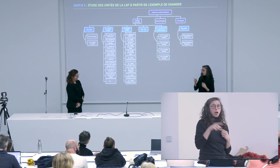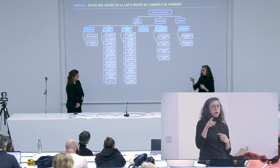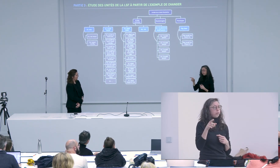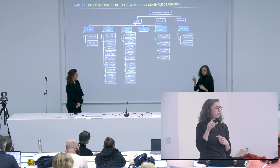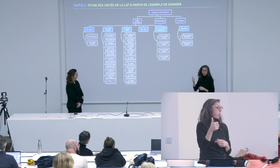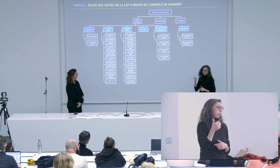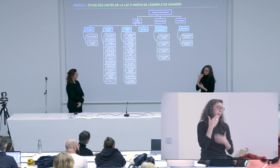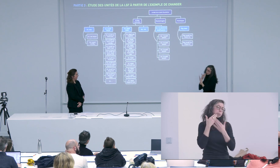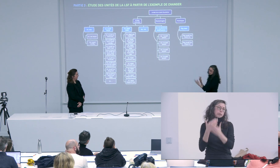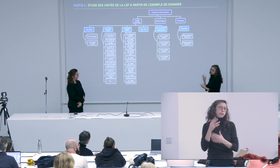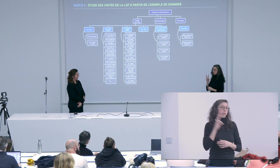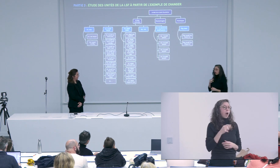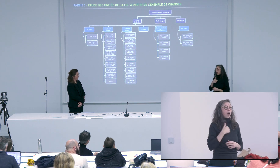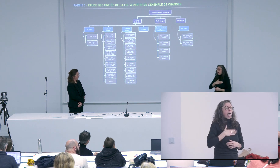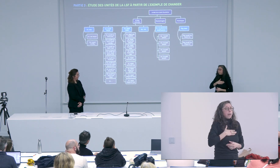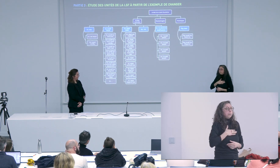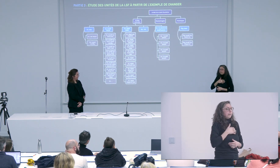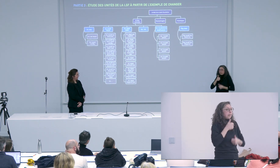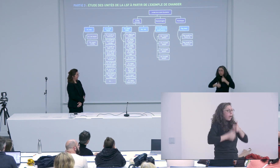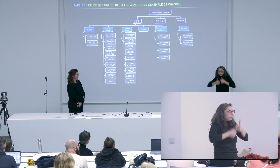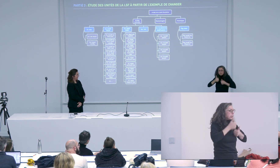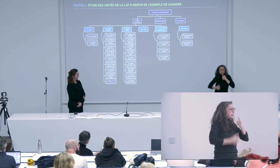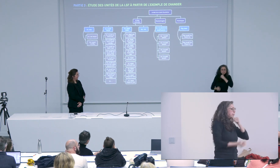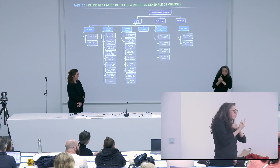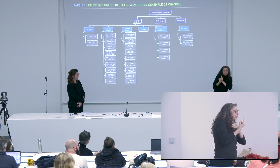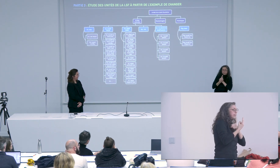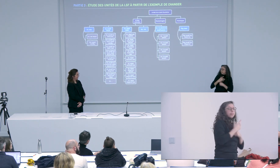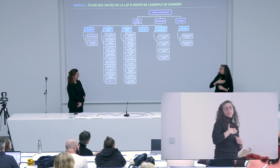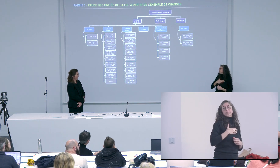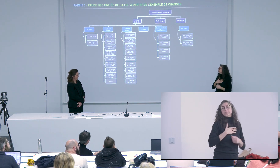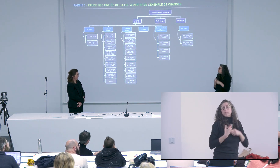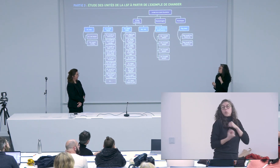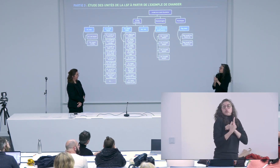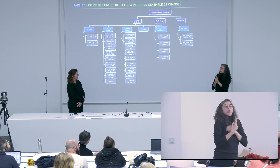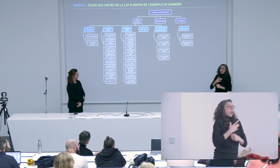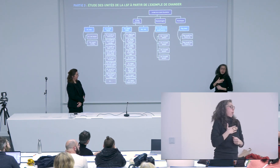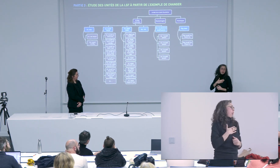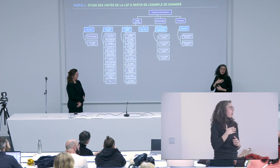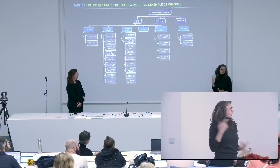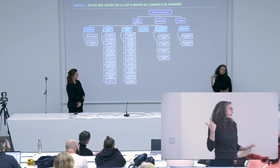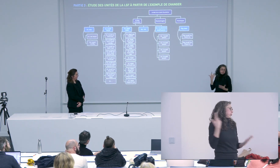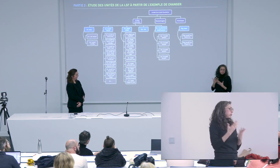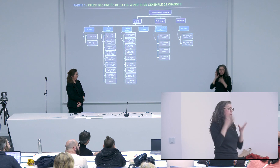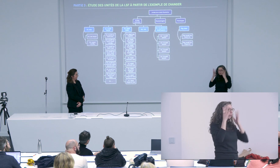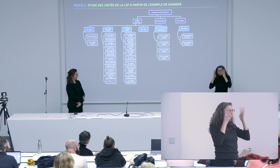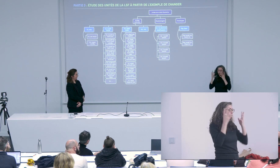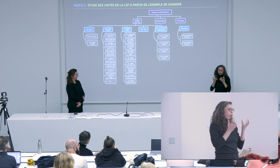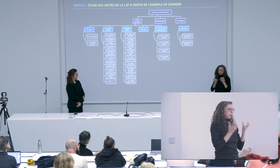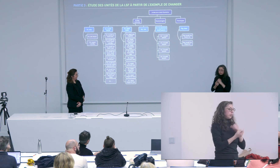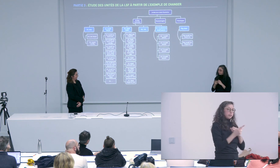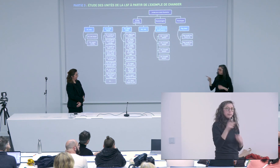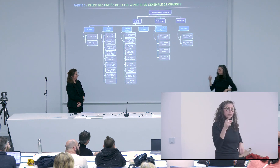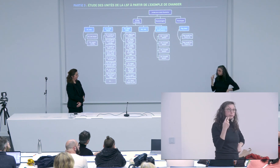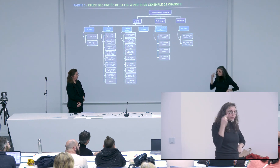tu m'as laissé le choix de ce thème là donc merci beaucoup moi j'aime les défis j'aime un petit peu l'originalité